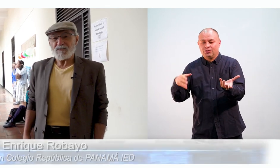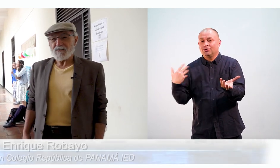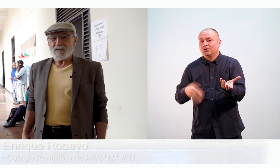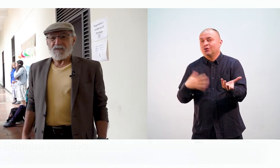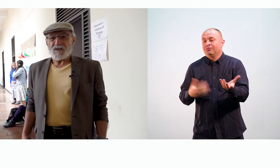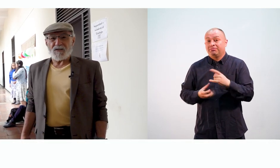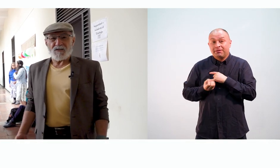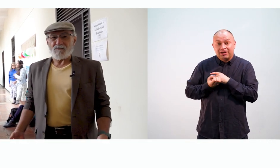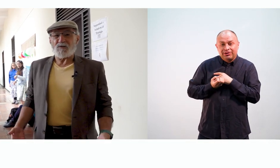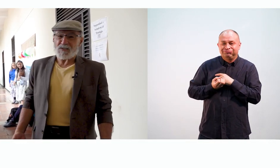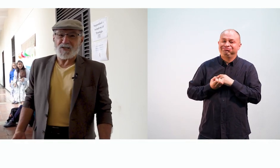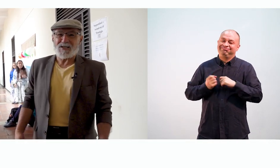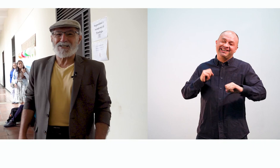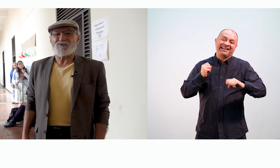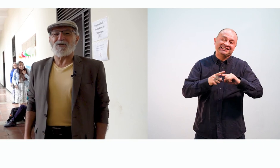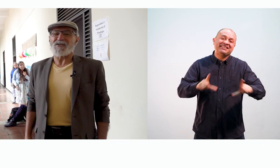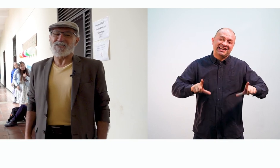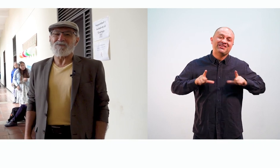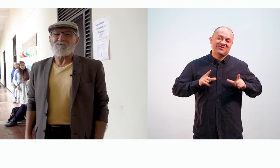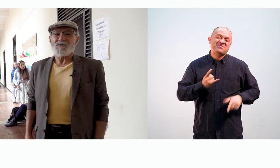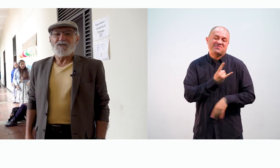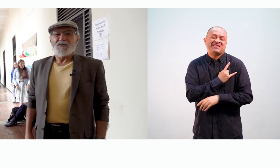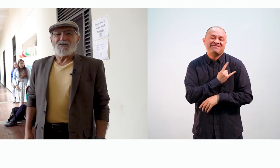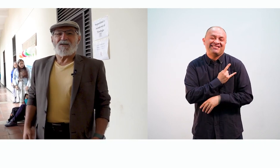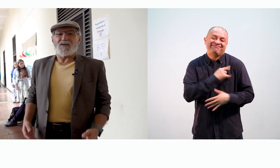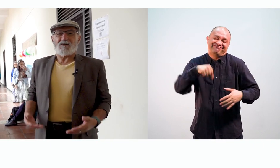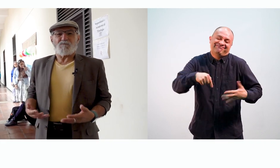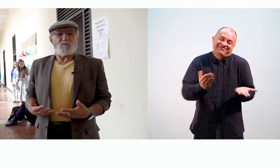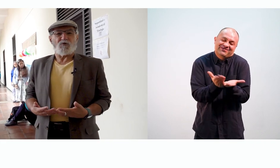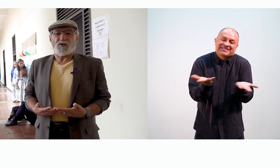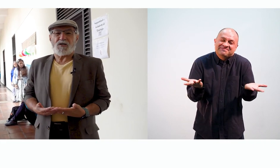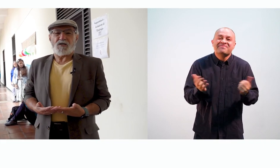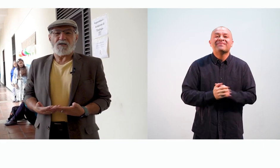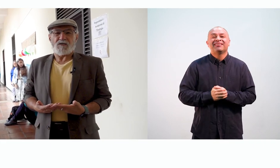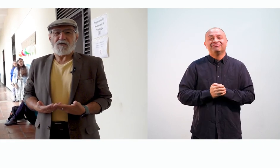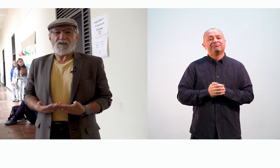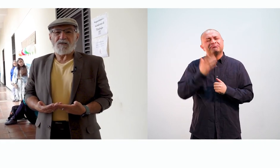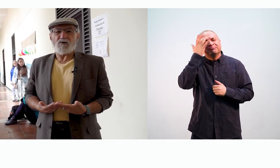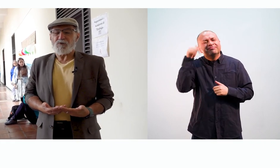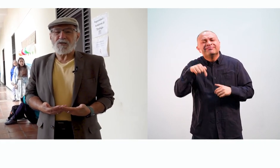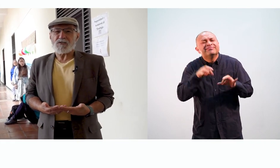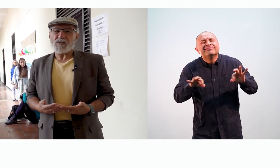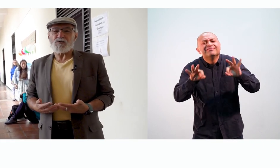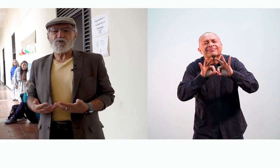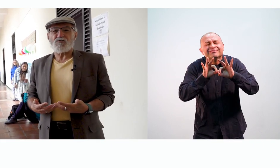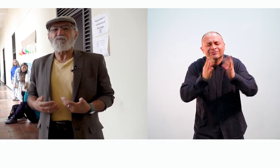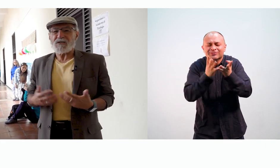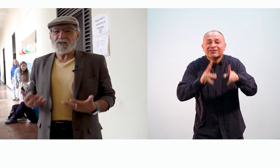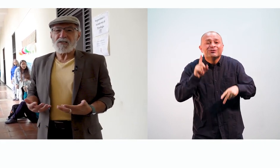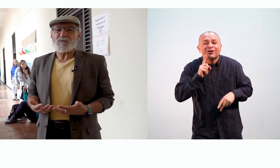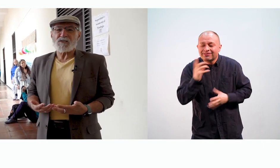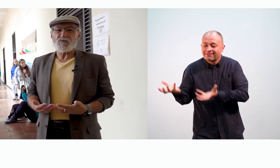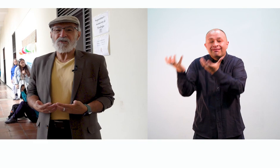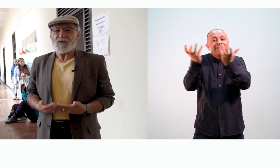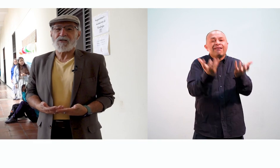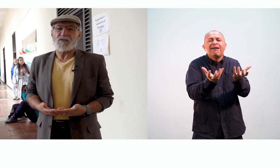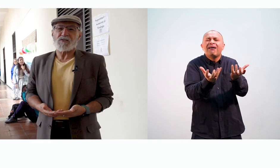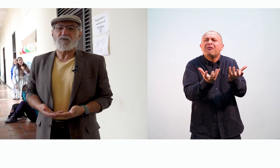Universidad de la que soy egresado. Porque lo importante es que ellos compartan espacios diferentes al